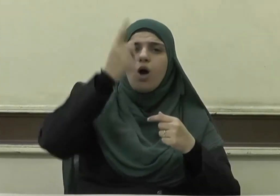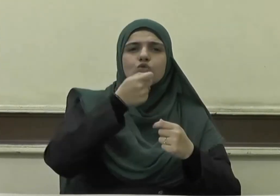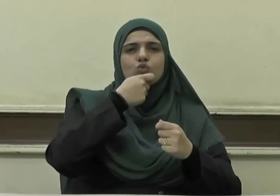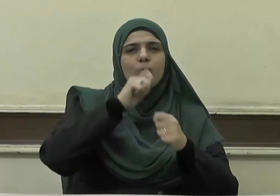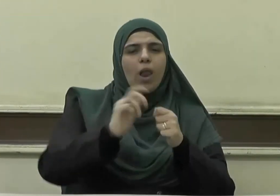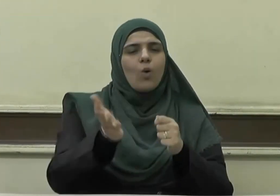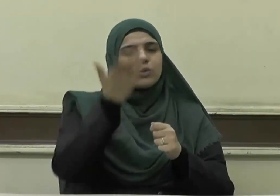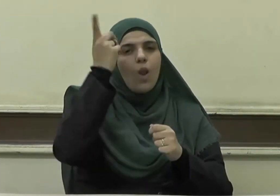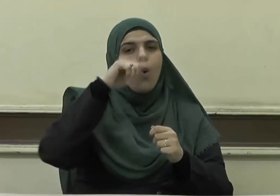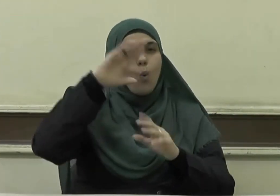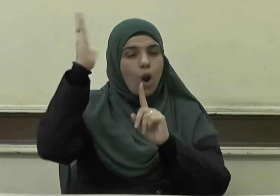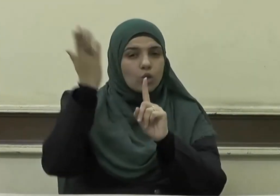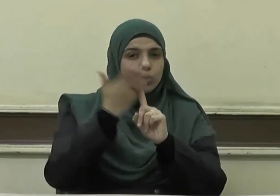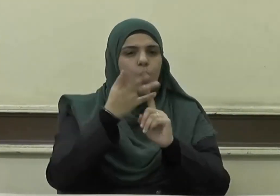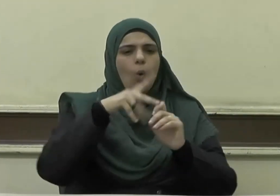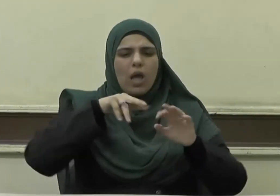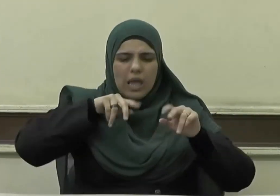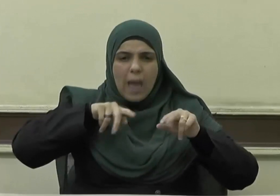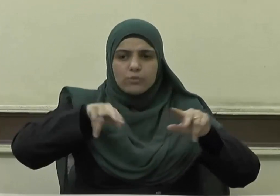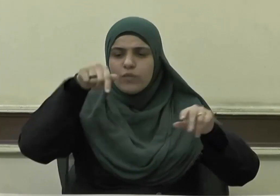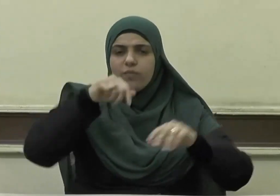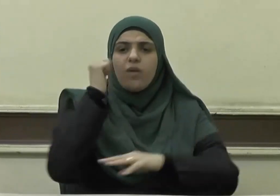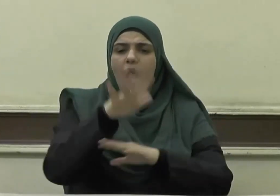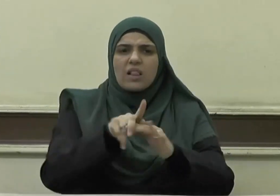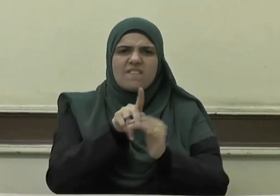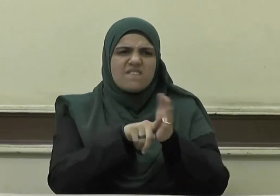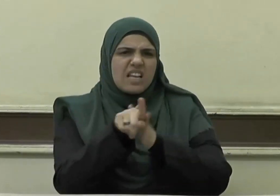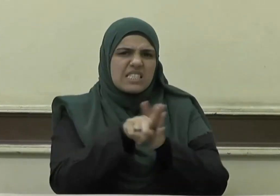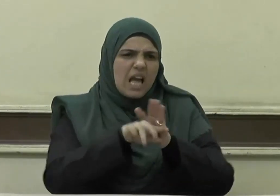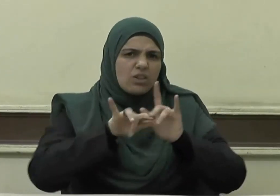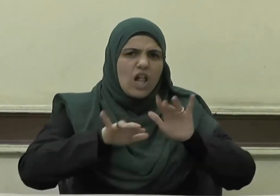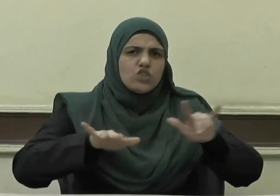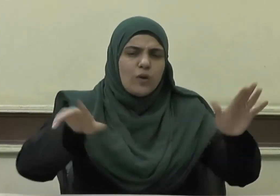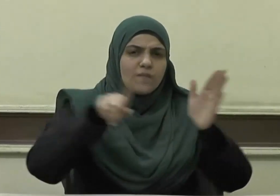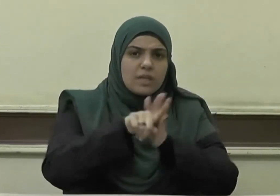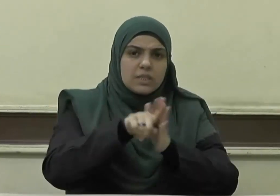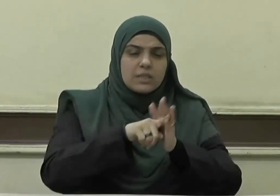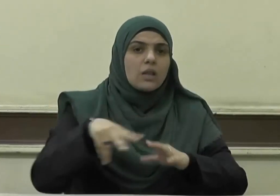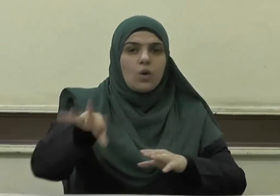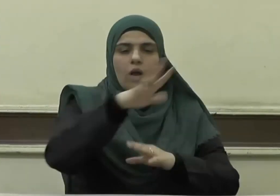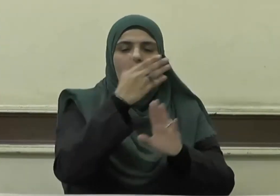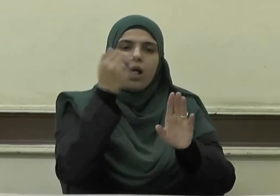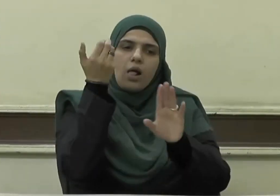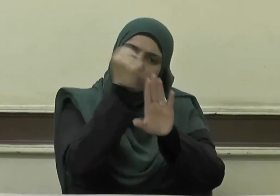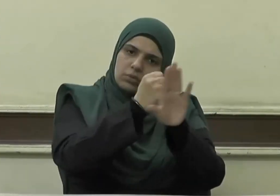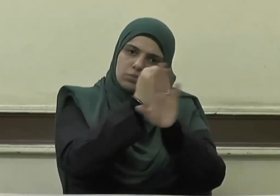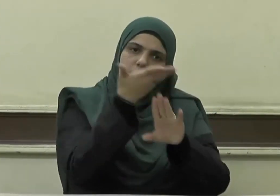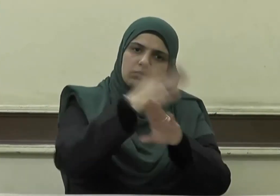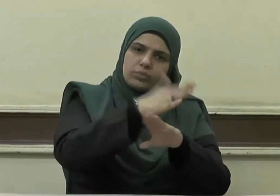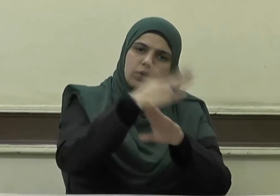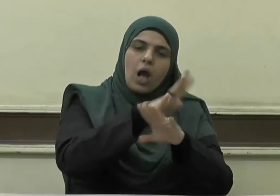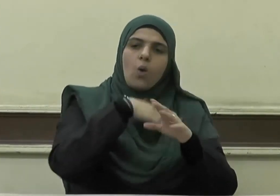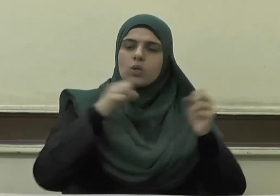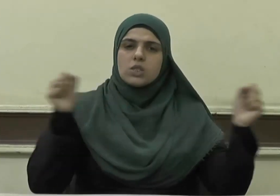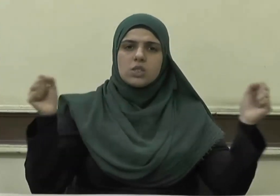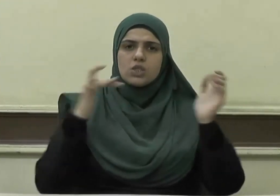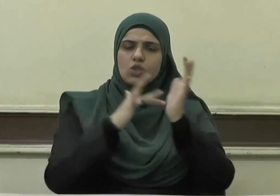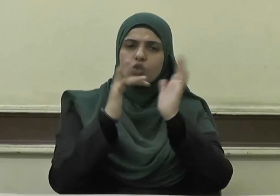وَيَسْعَونَ فِي الْأَرْضِ فَسَادًا أن يُقَتَّلُوا أو يُصَلَّبُوا أو تُقَطَّعَ